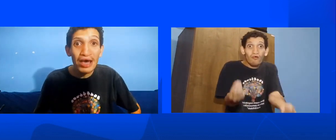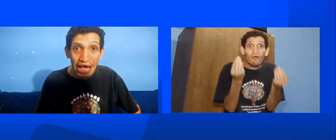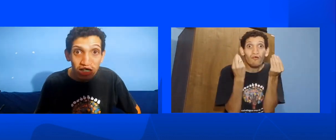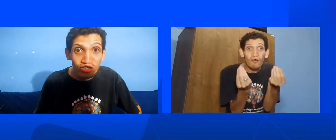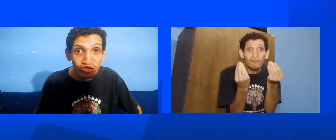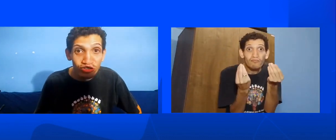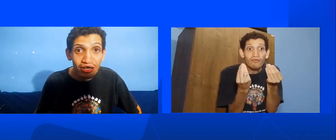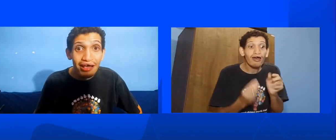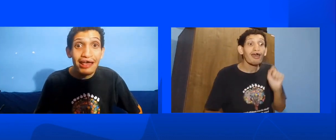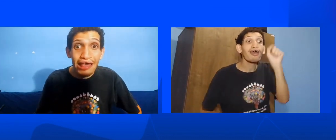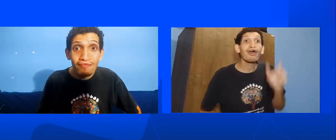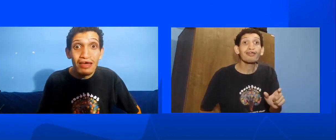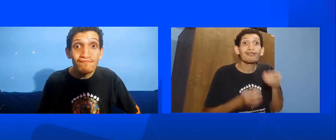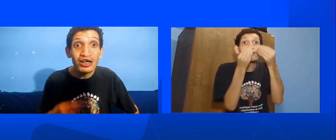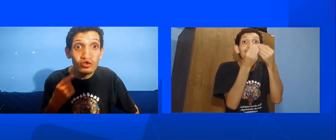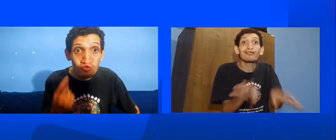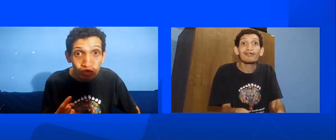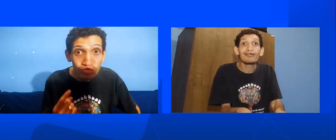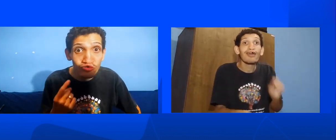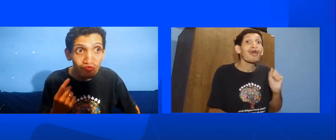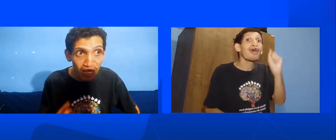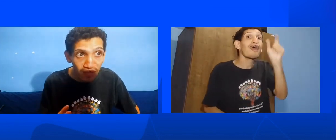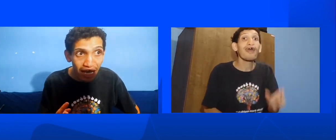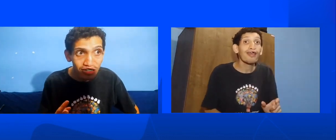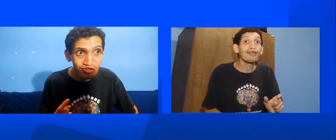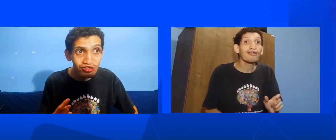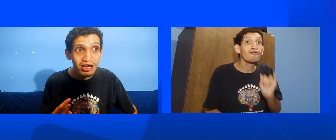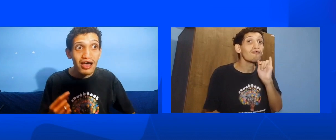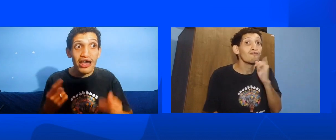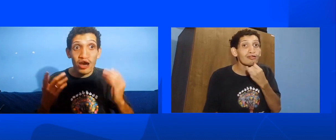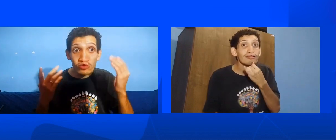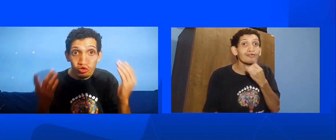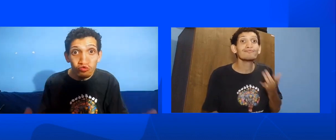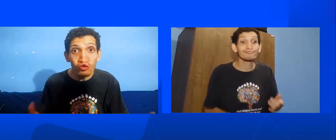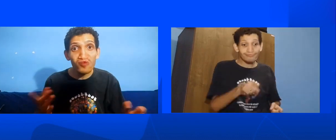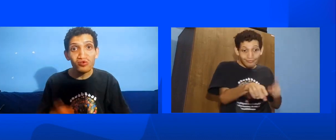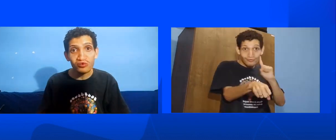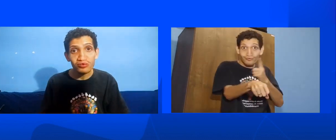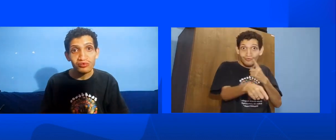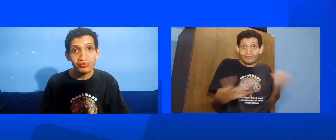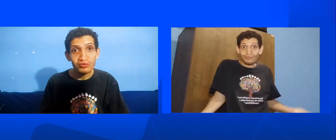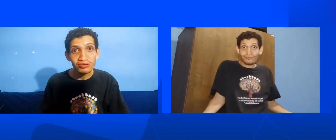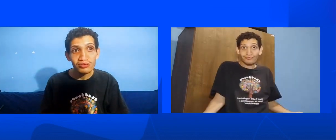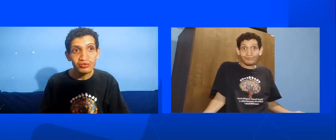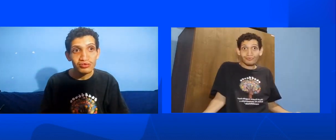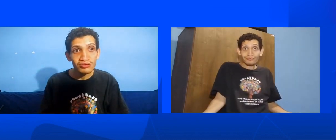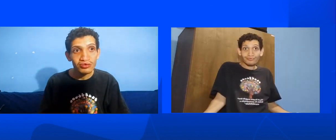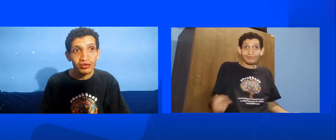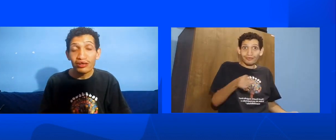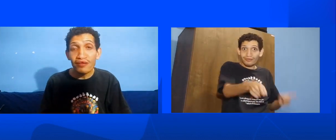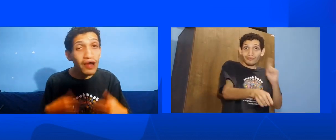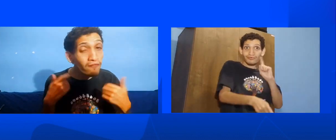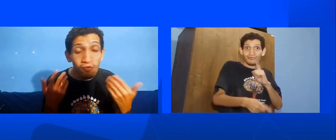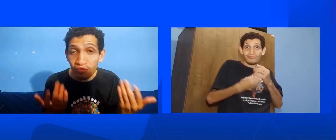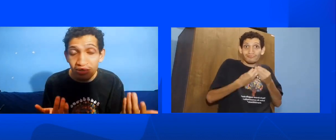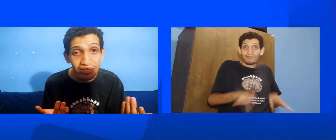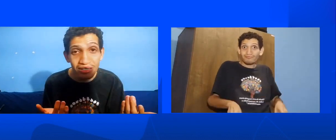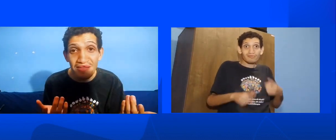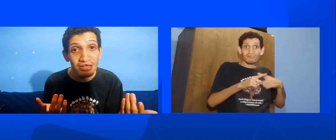perdes Em prejuízo De verdade É os surdos Que não vão conseguir Se